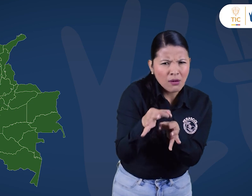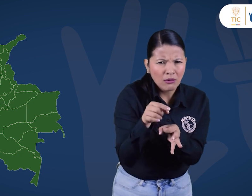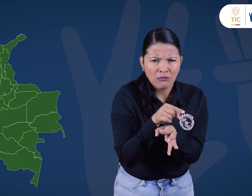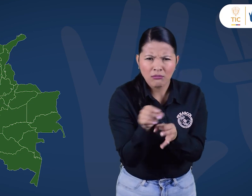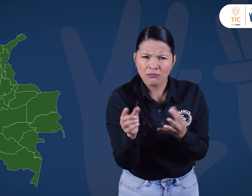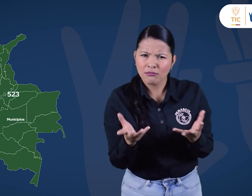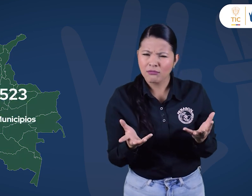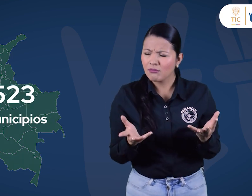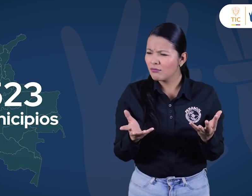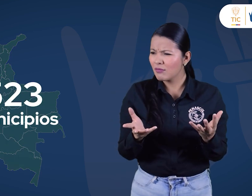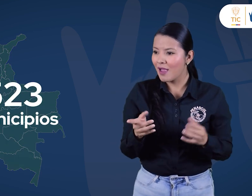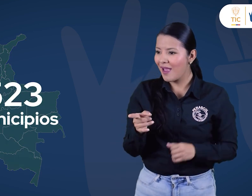municipios.